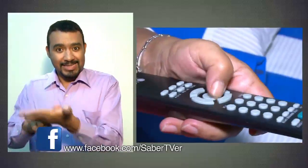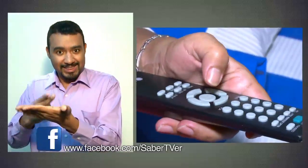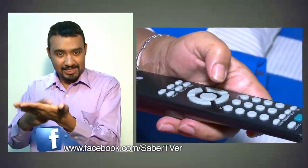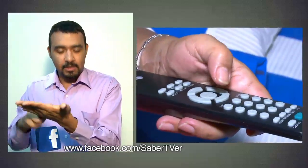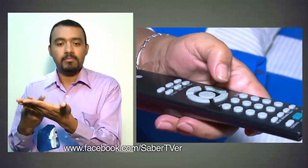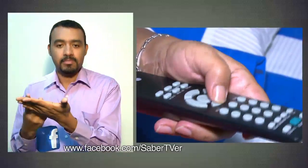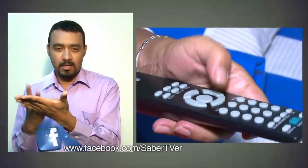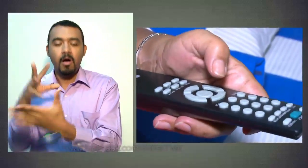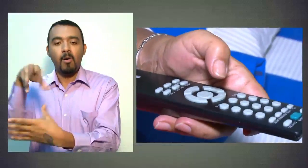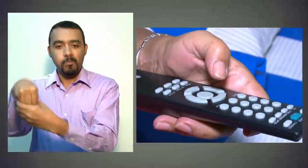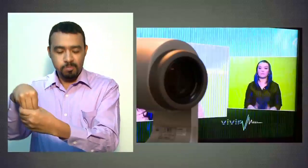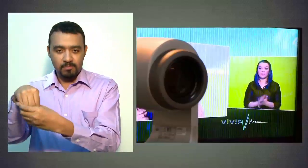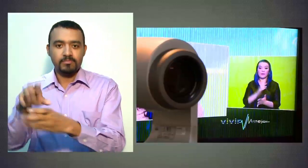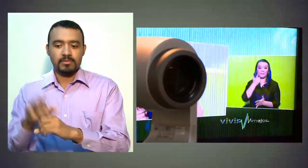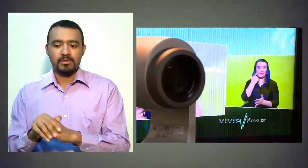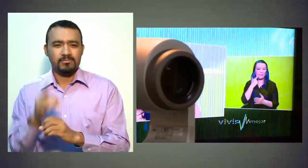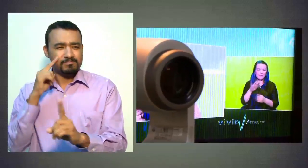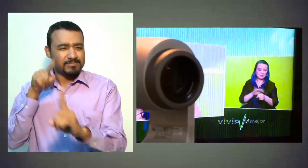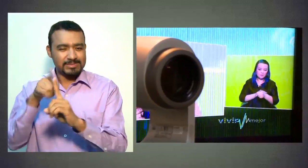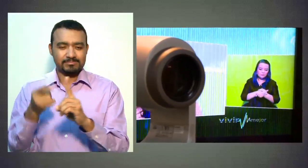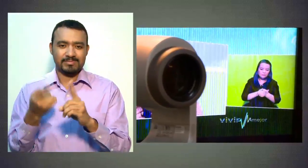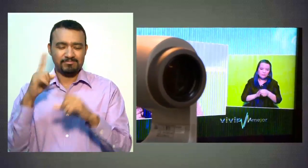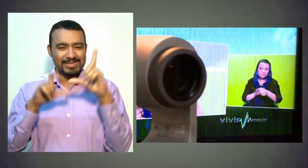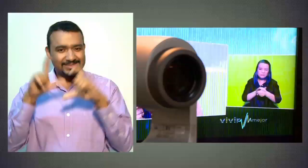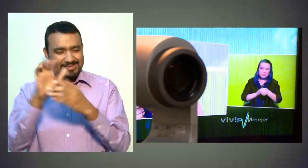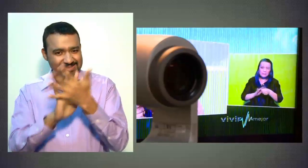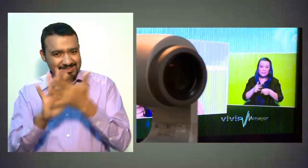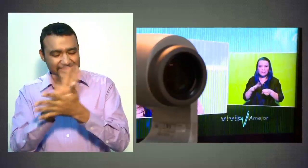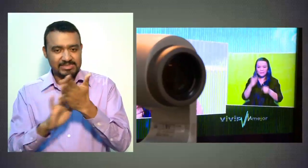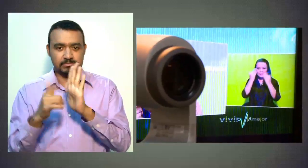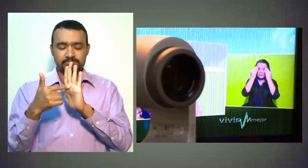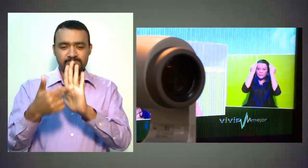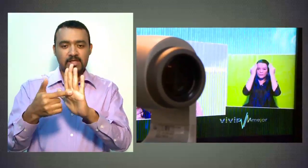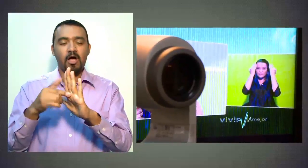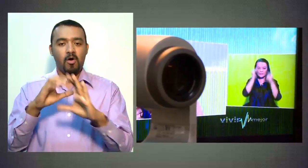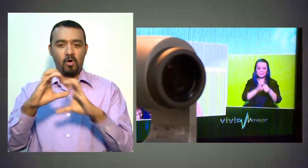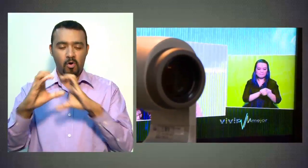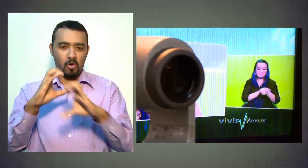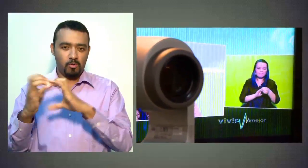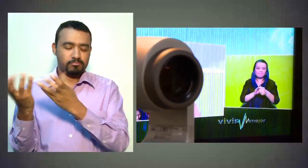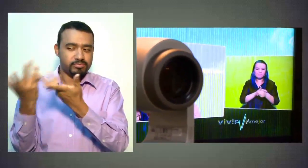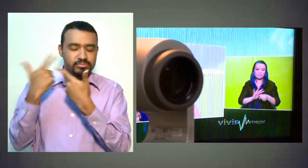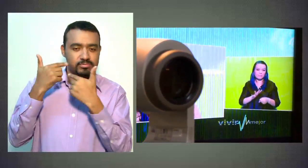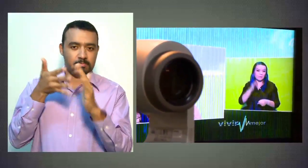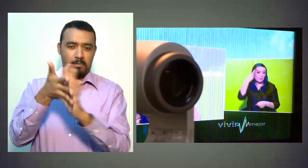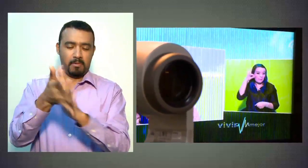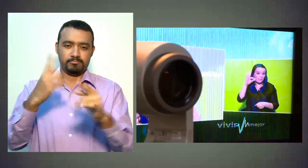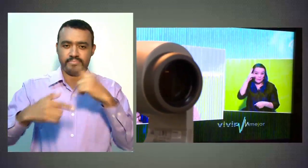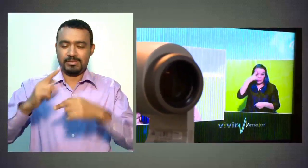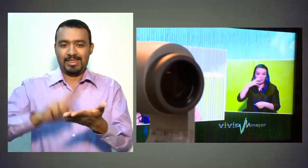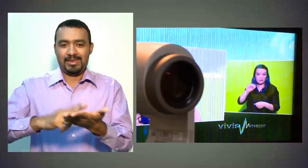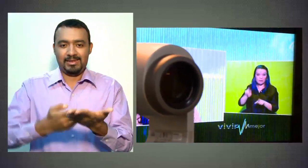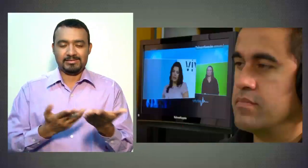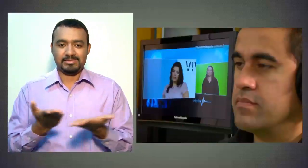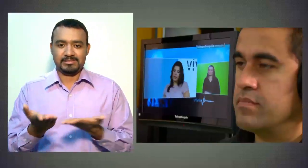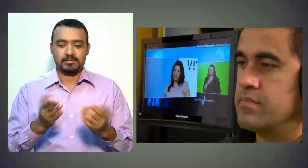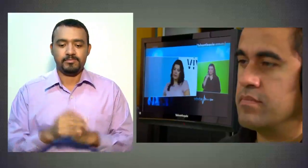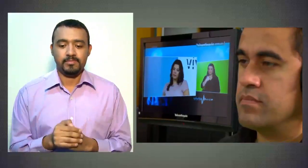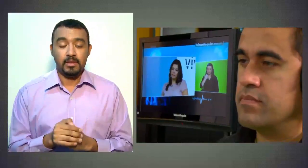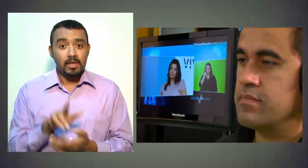intérprete que no se expresa a través de las señas, como lo que se está diciendo en los diferentes programas. Esto ha sido un